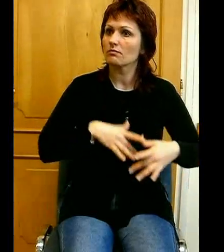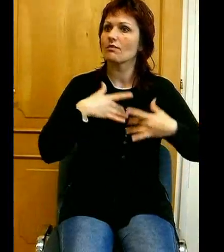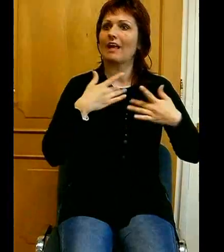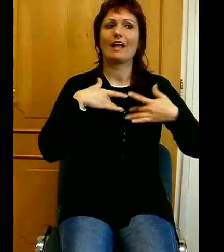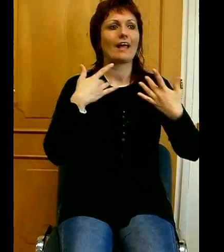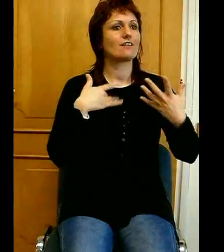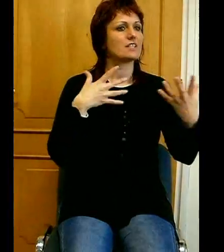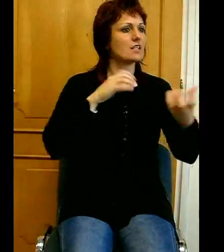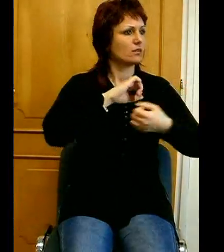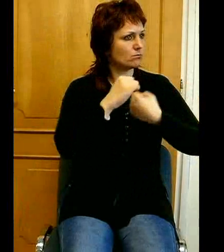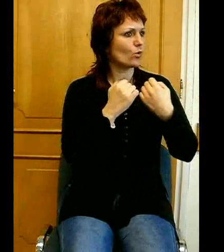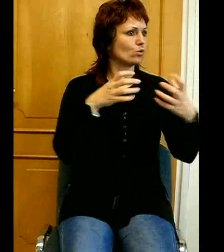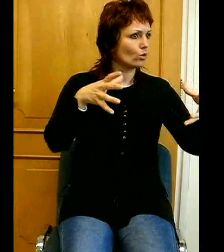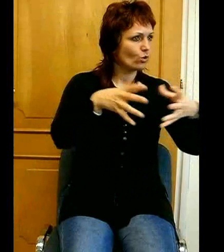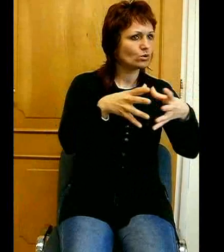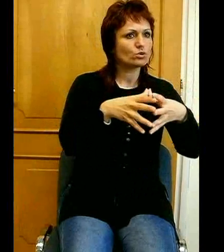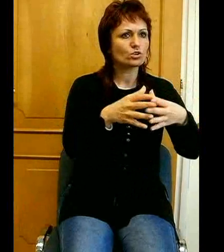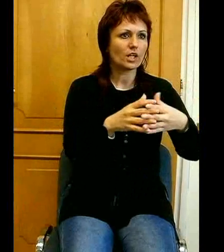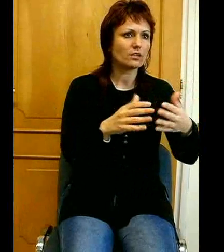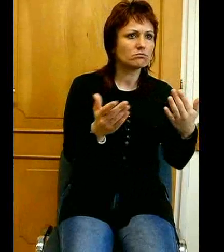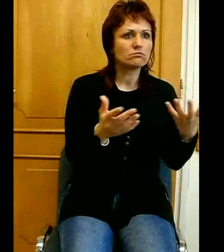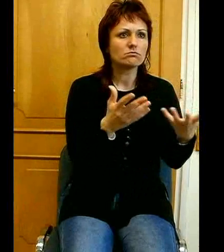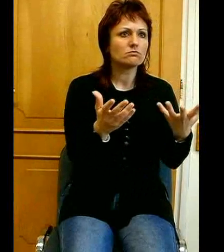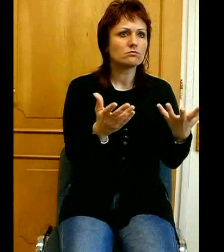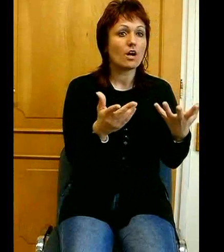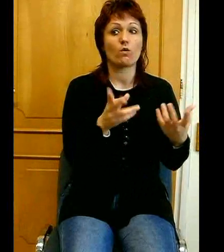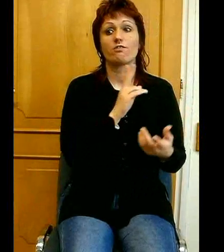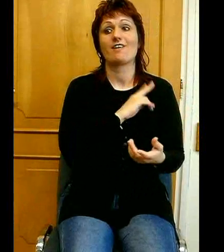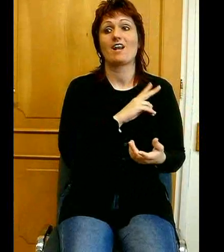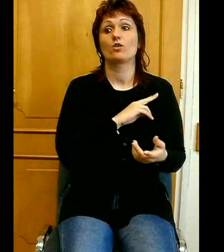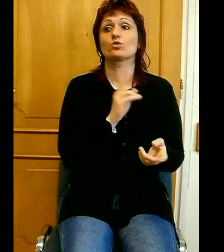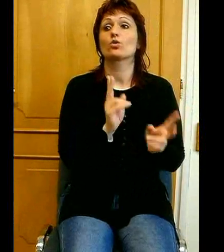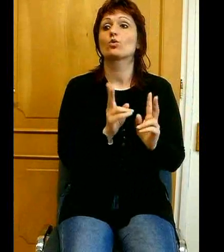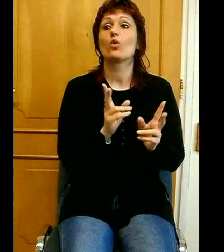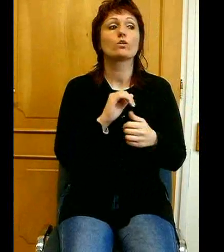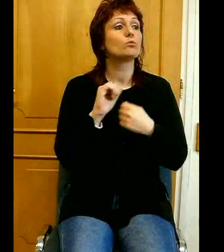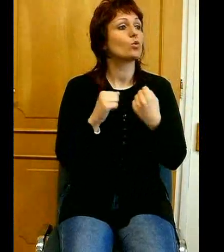előnyét, akkor felelőssz azért, hogy ez hogy működik és hogyan fog működni.